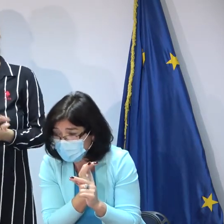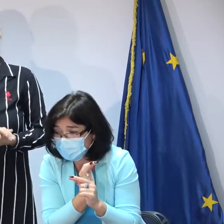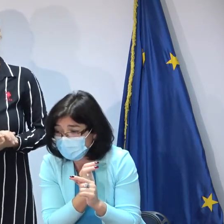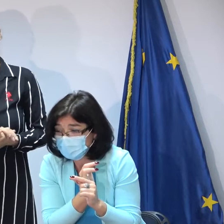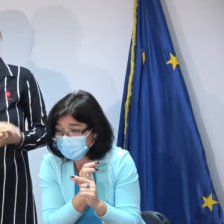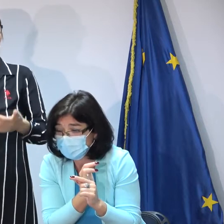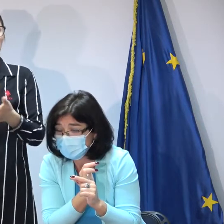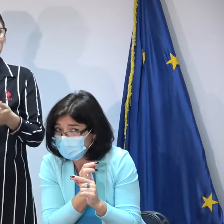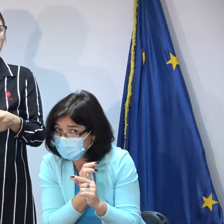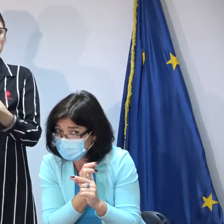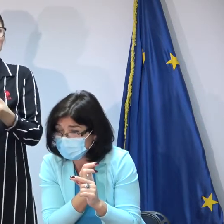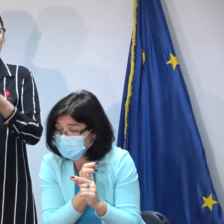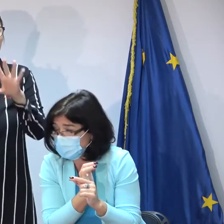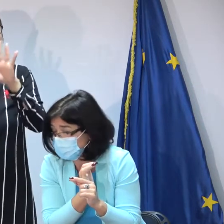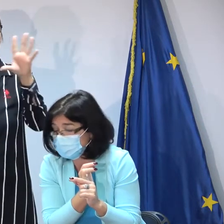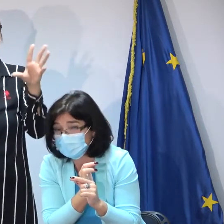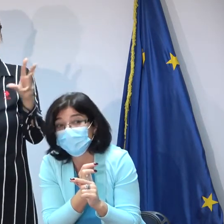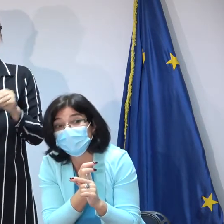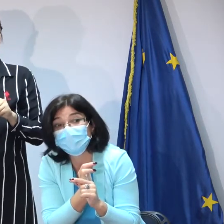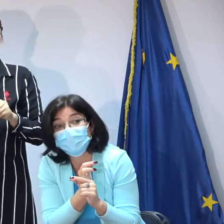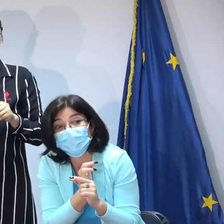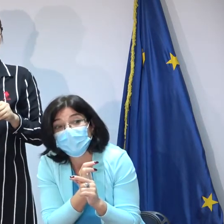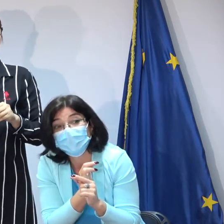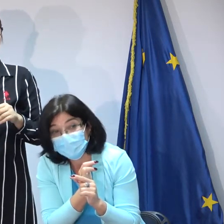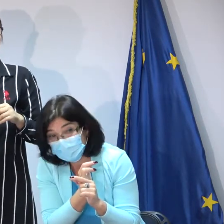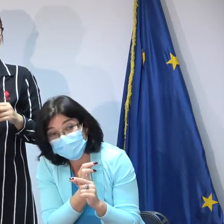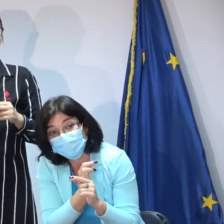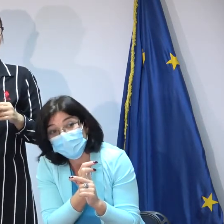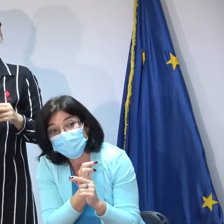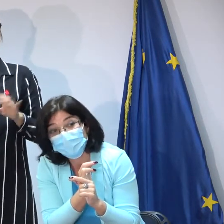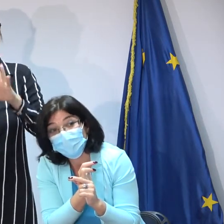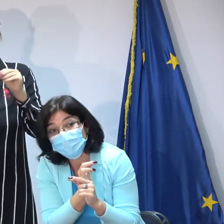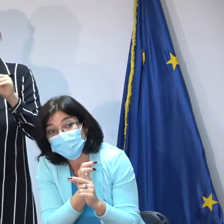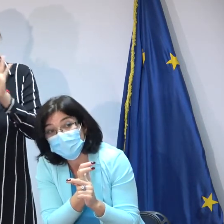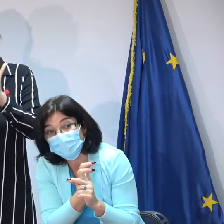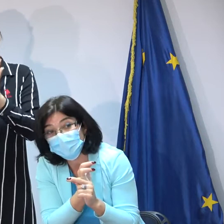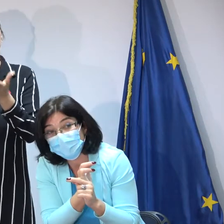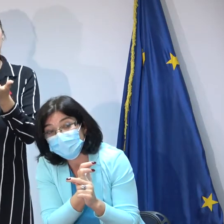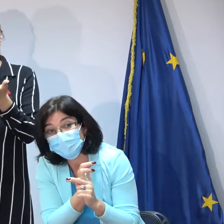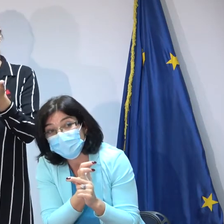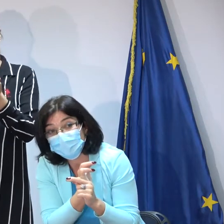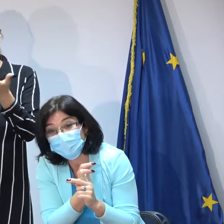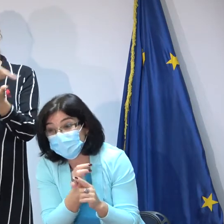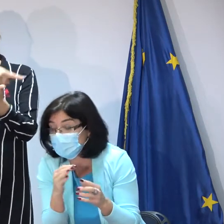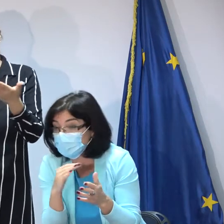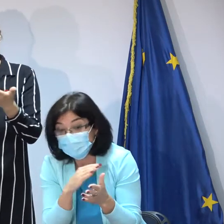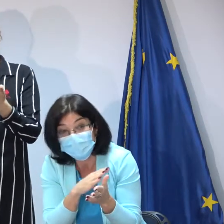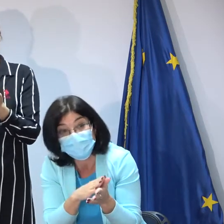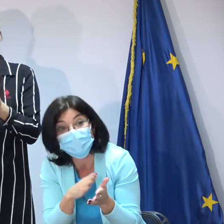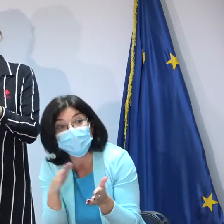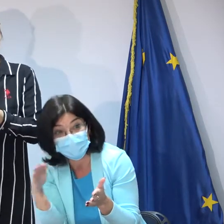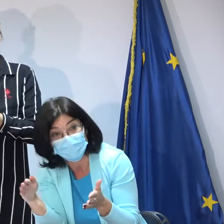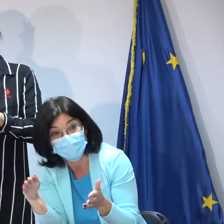rudelor de gradul 4 au fost eliminate și din legea 272, prin protecția și punătarea drepturilor copilurile. Și la